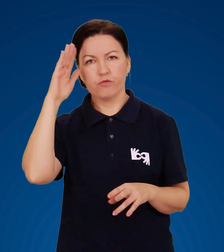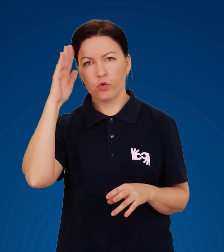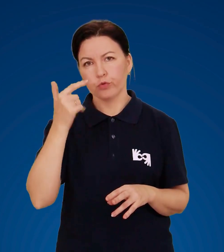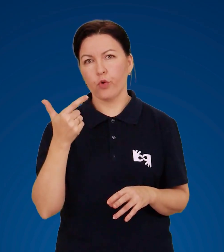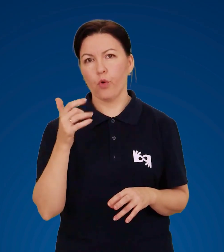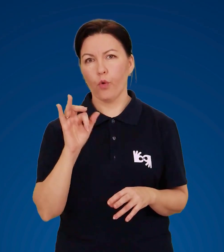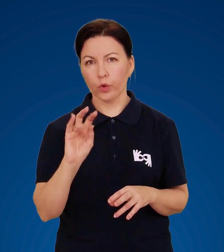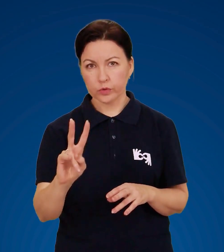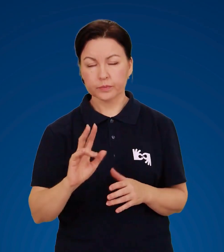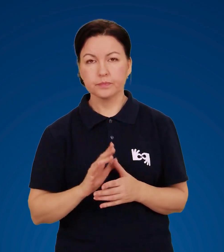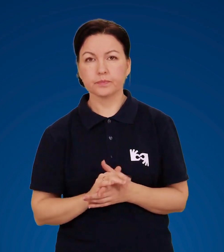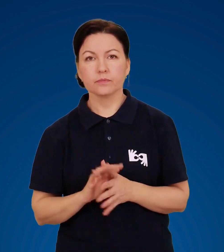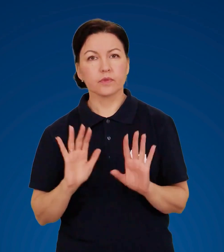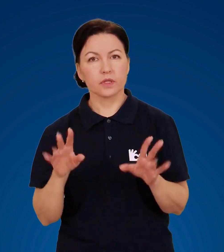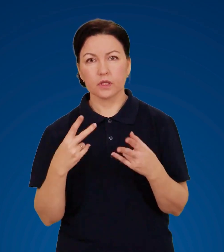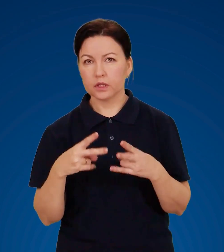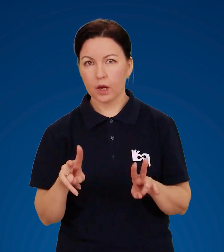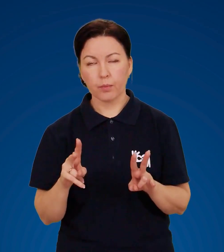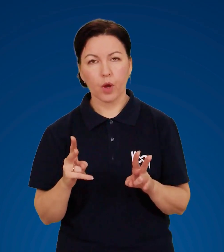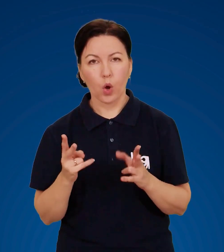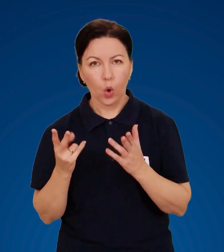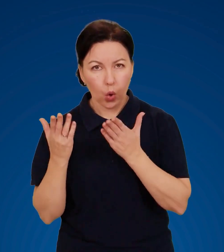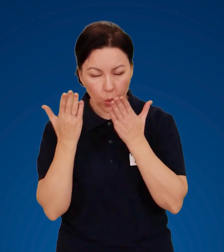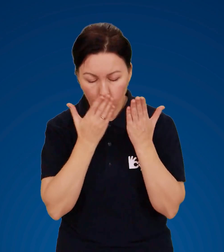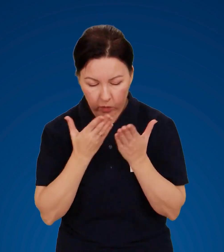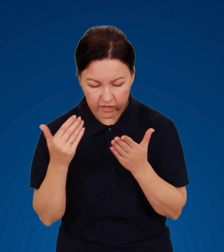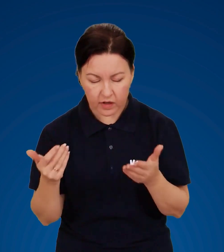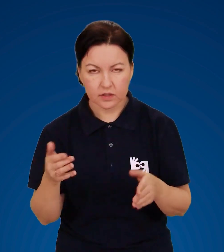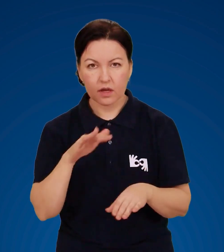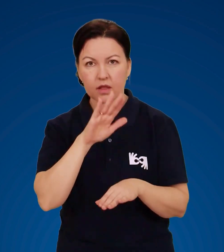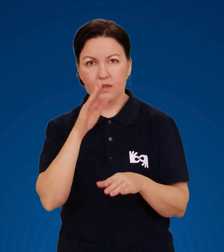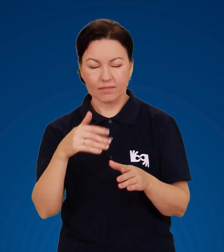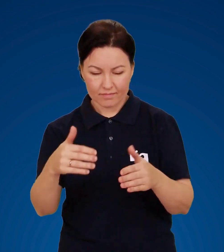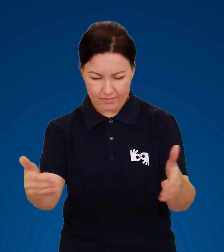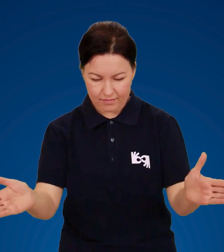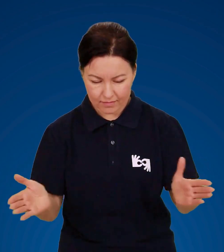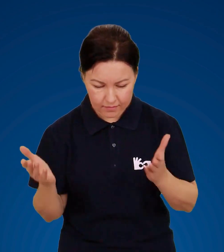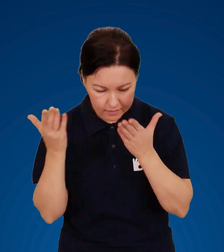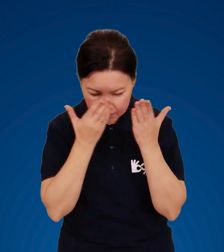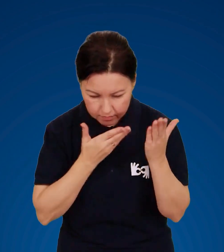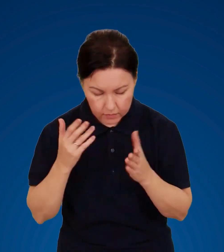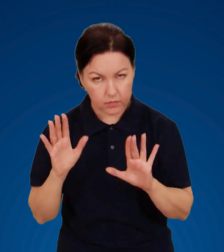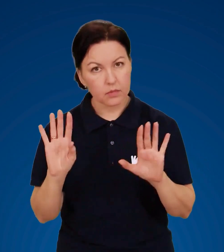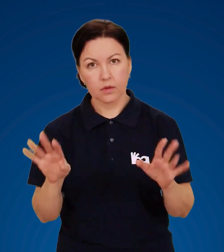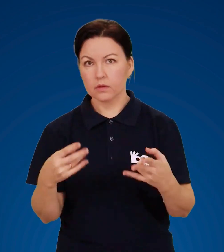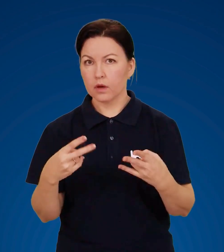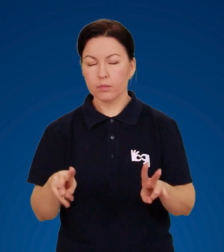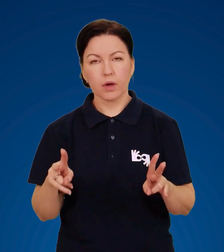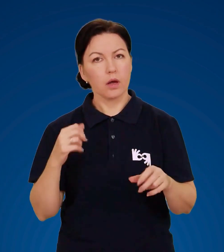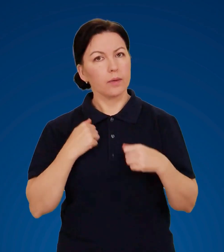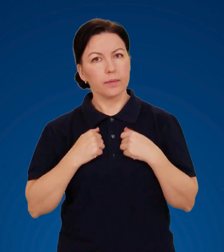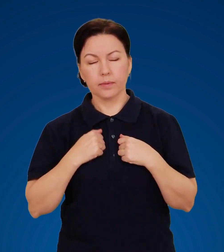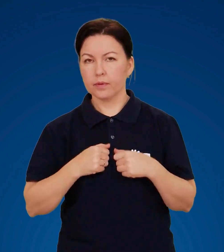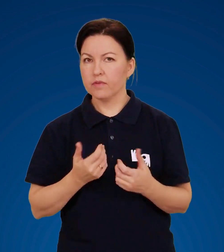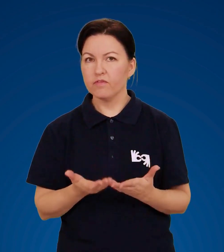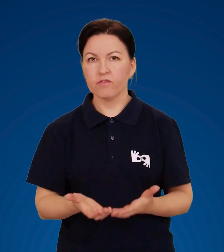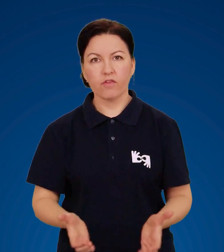Не слід умиватися над раковинами або ванними. В жодному разі не